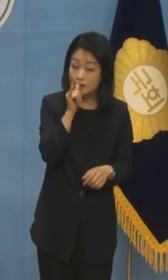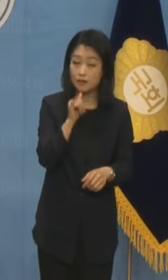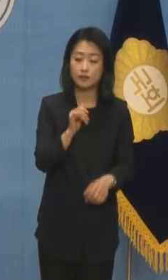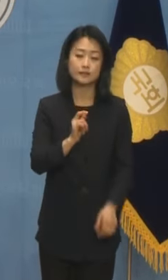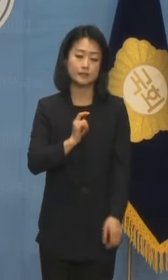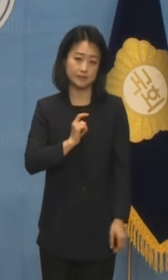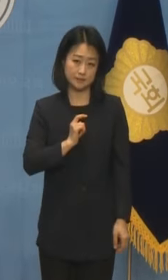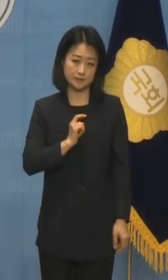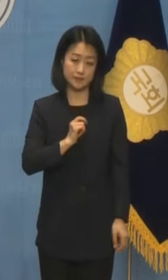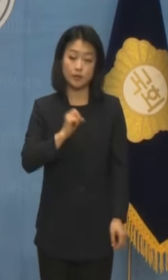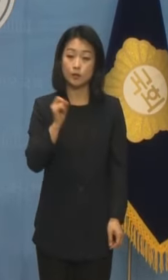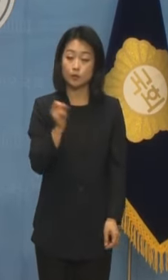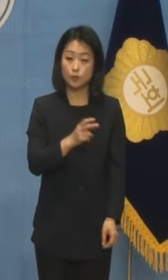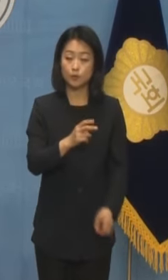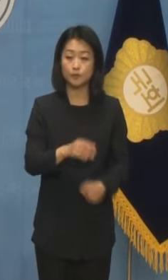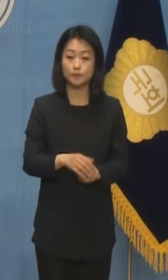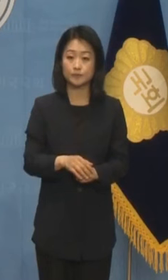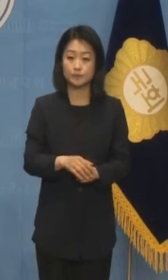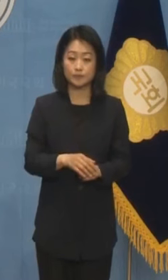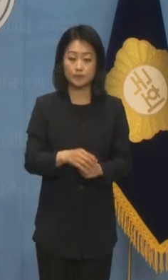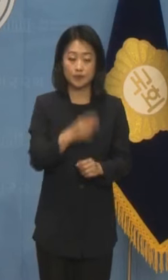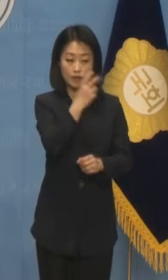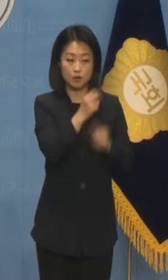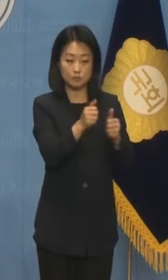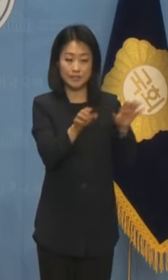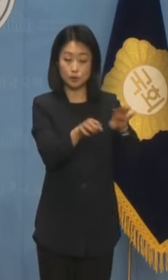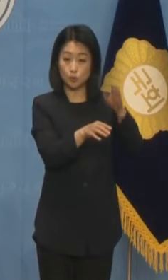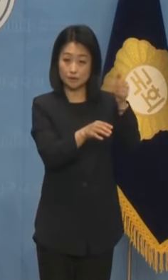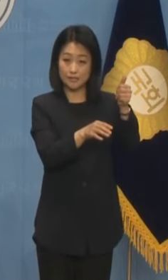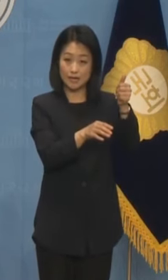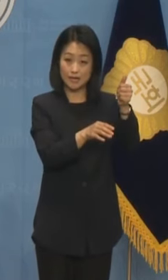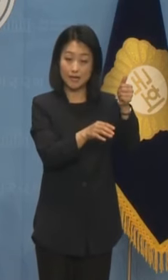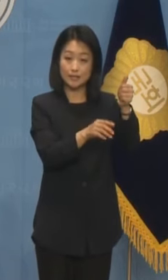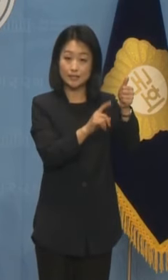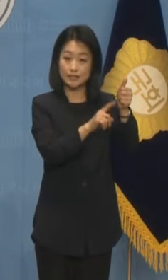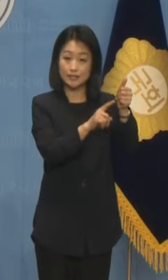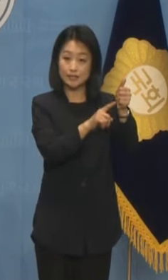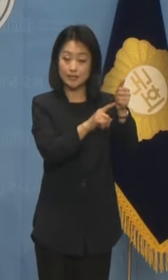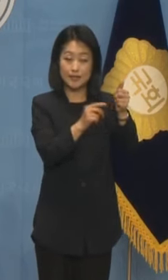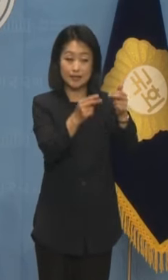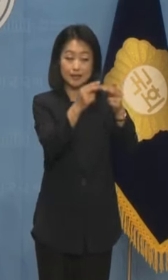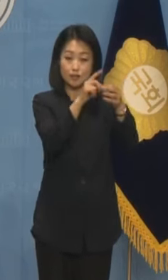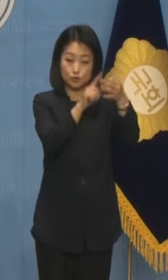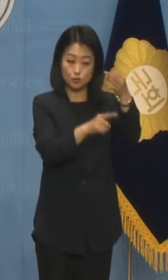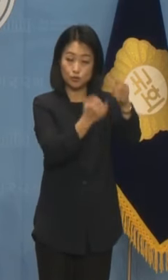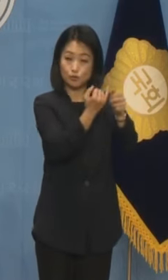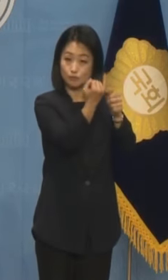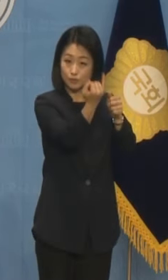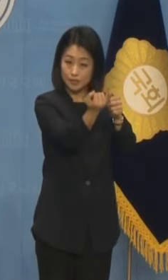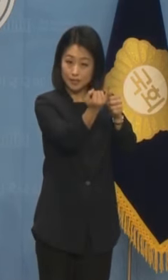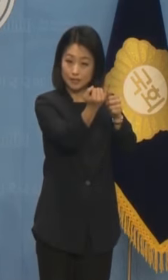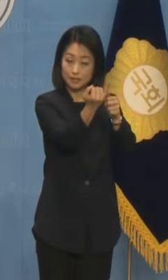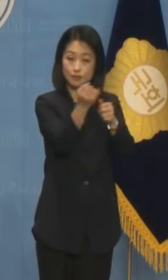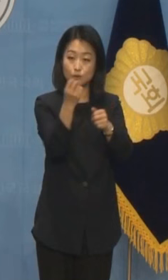상황에서 이원석 검찰총장이 임기 내 김건희, 이재명 수사를